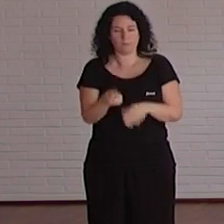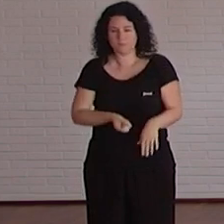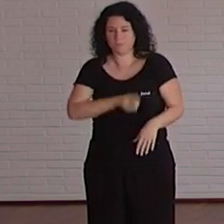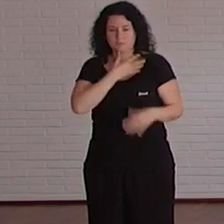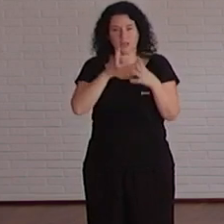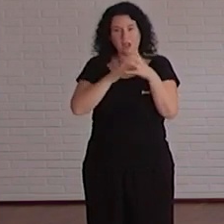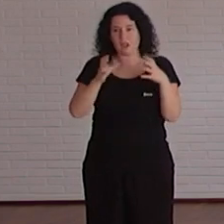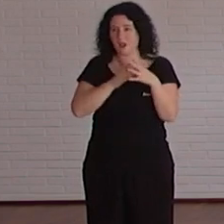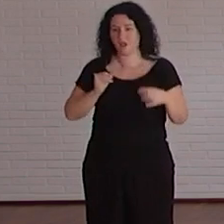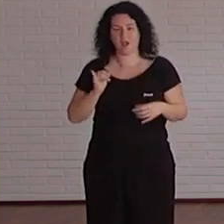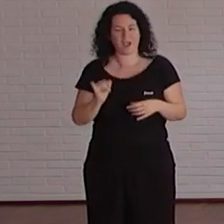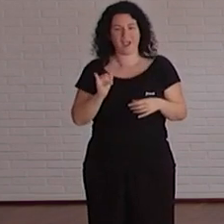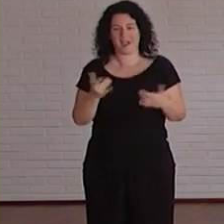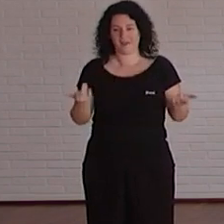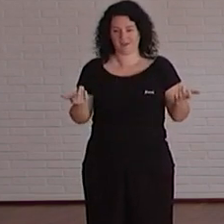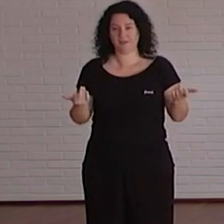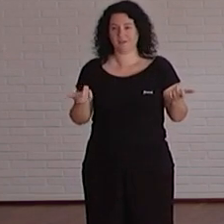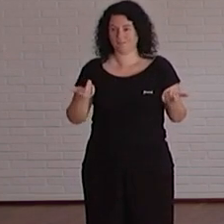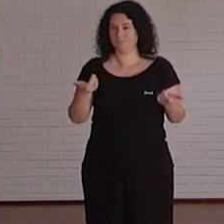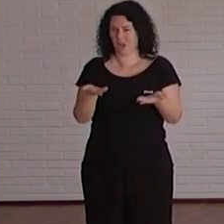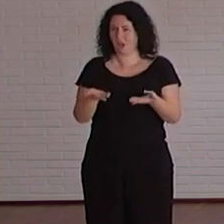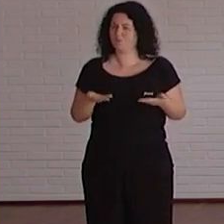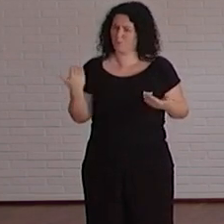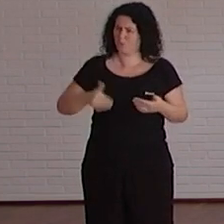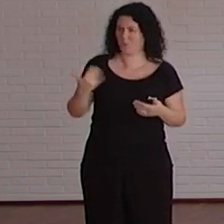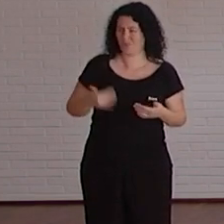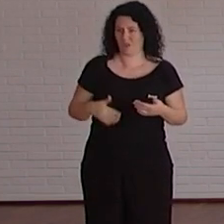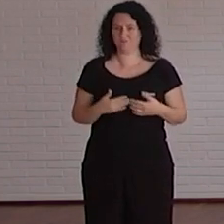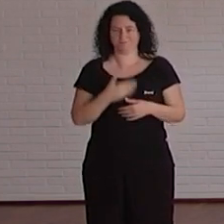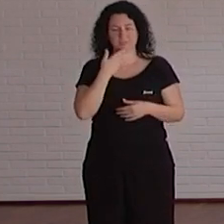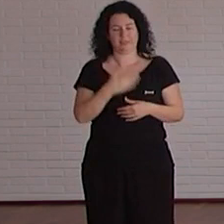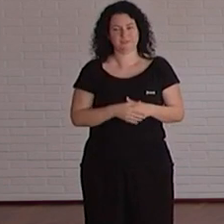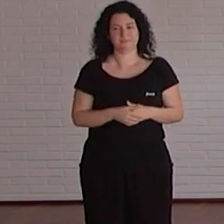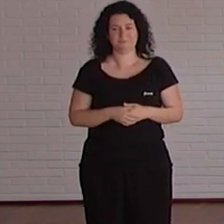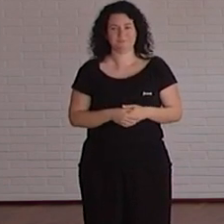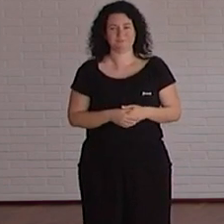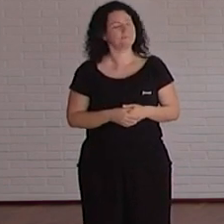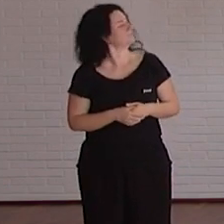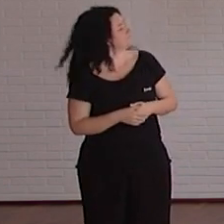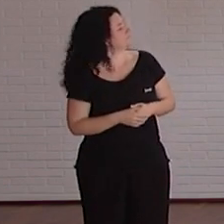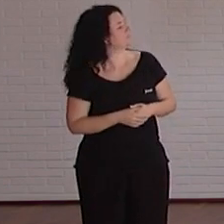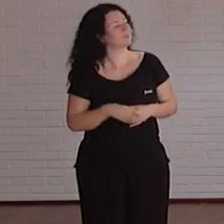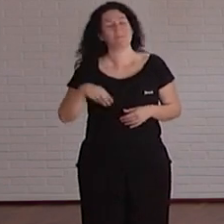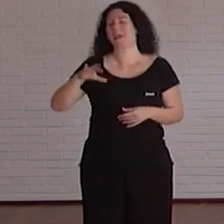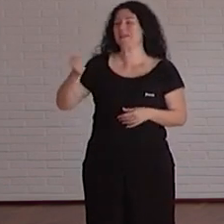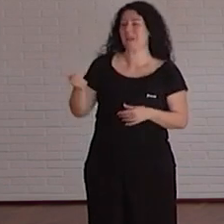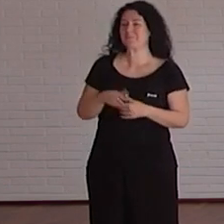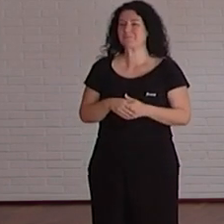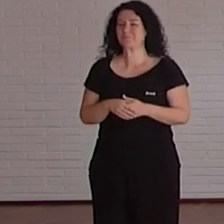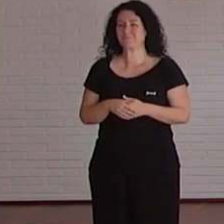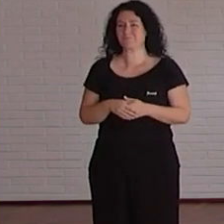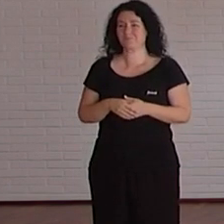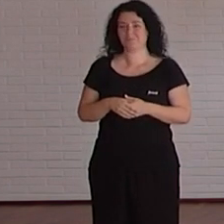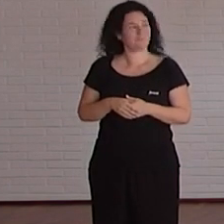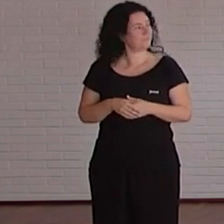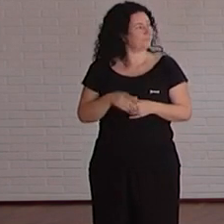y que pues ellos ayudan bastante en todo Vale y ahora sí María Martín de la